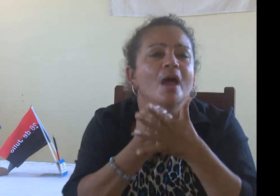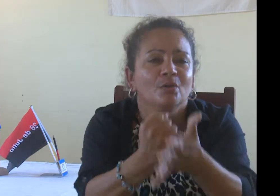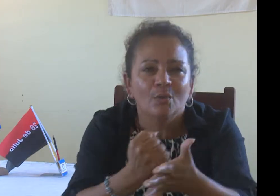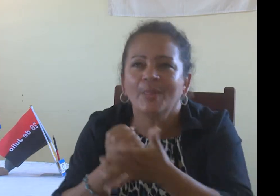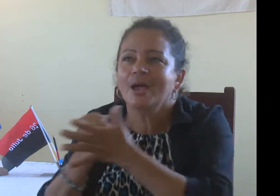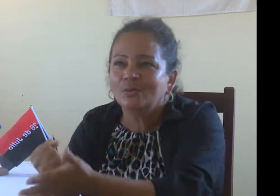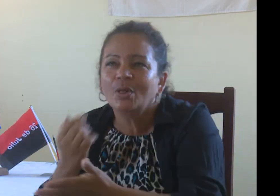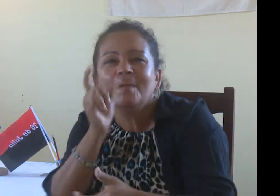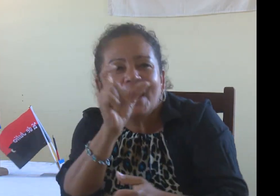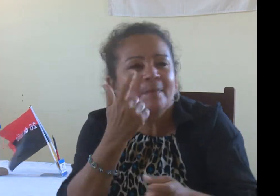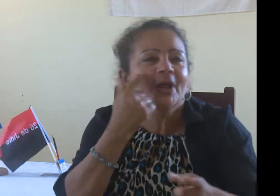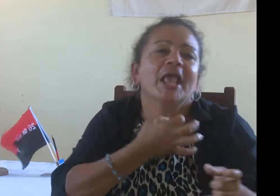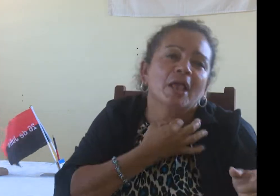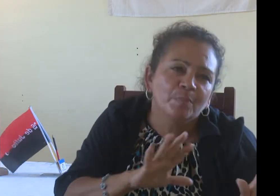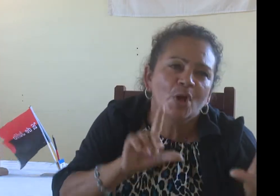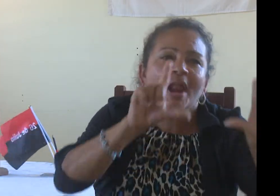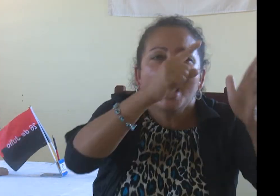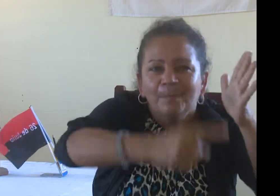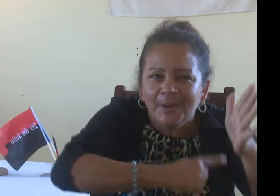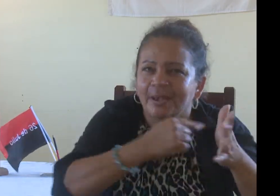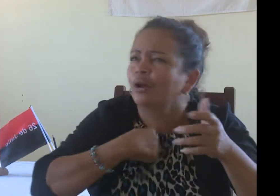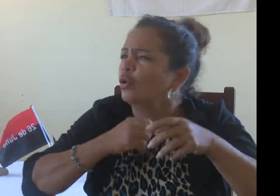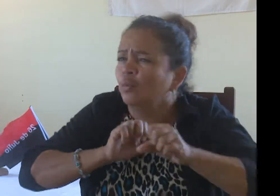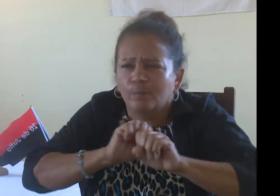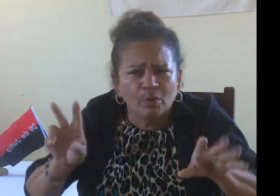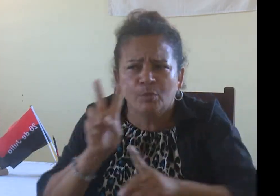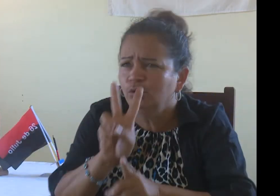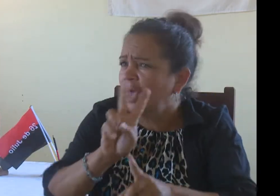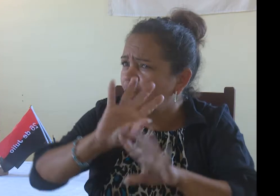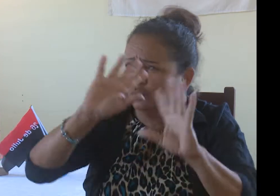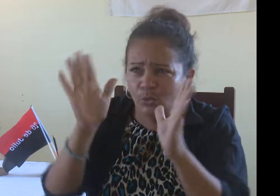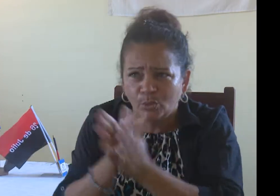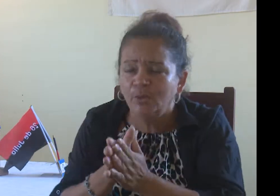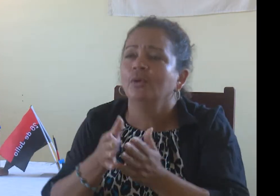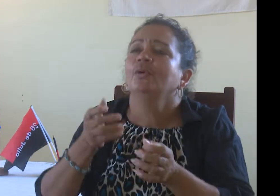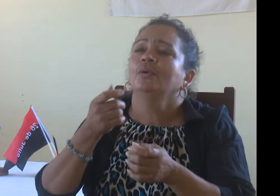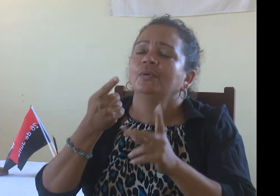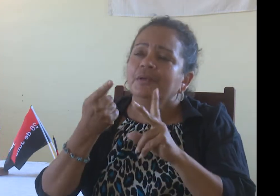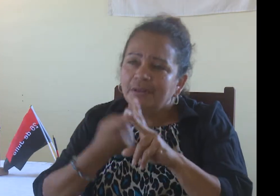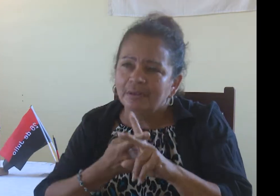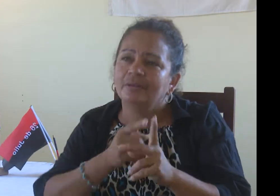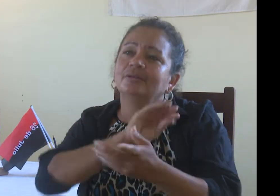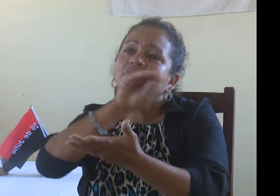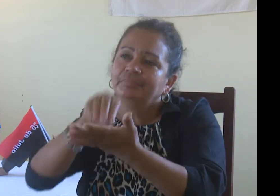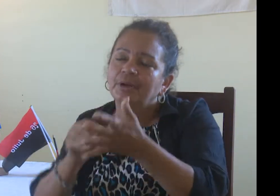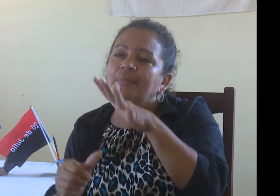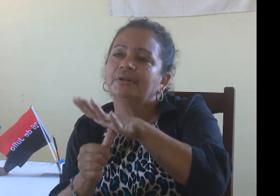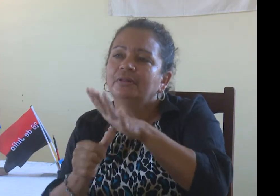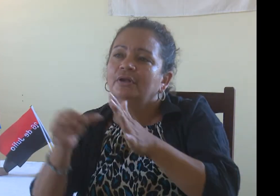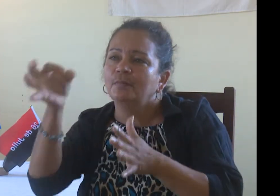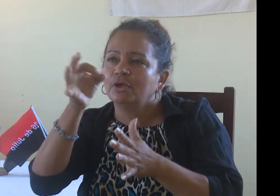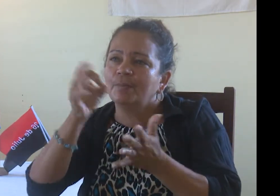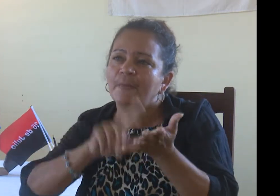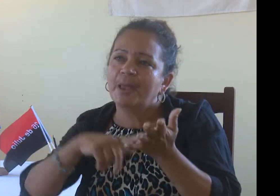percibir salario, voluntariamente, luchando para eliminar barreras de comunicación.